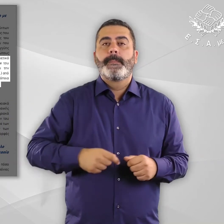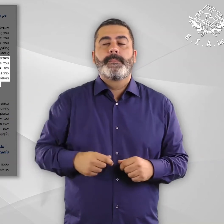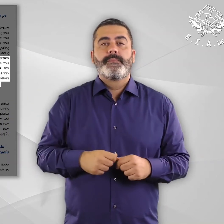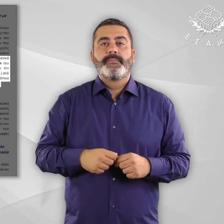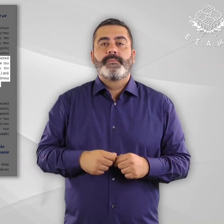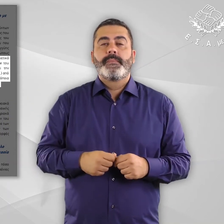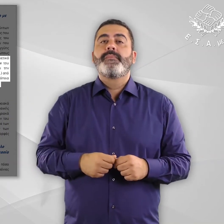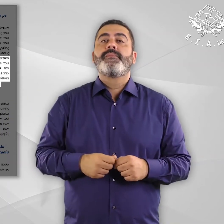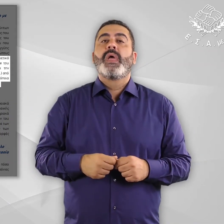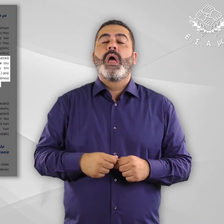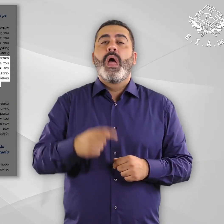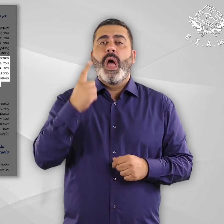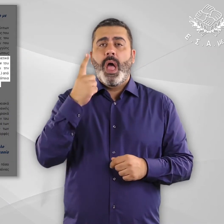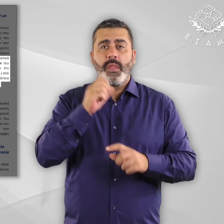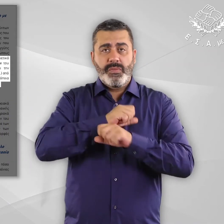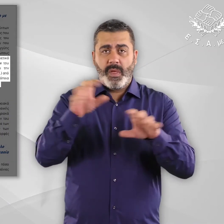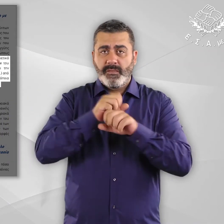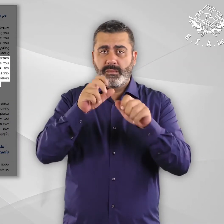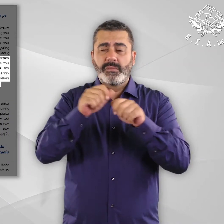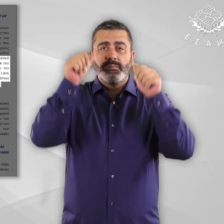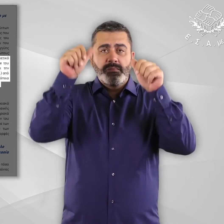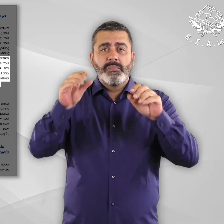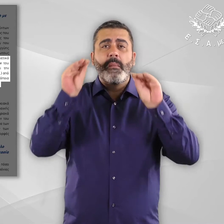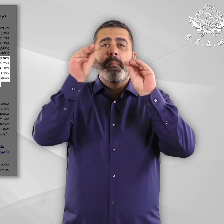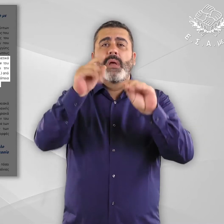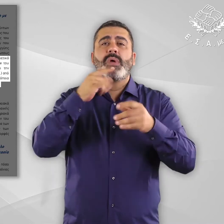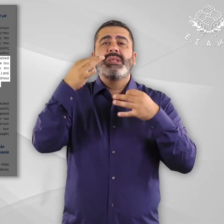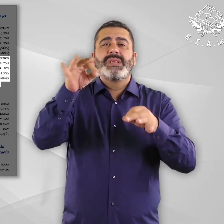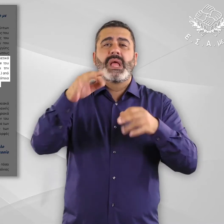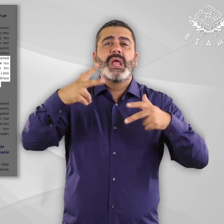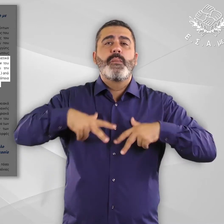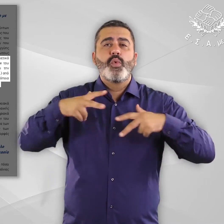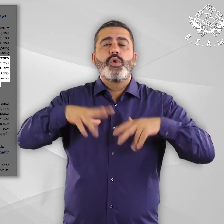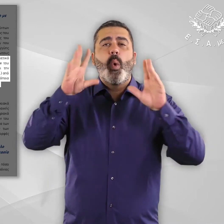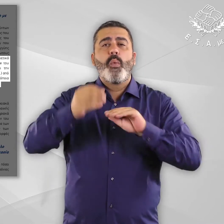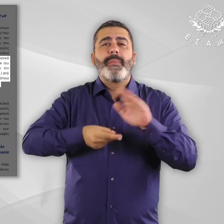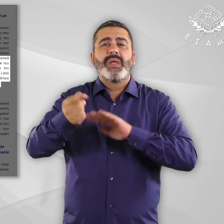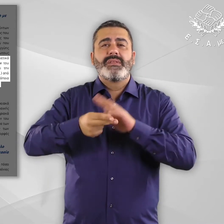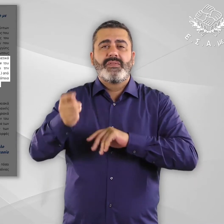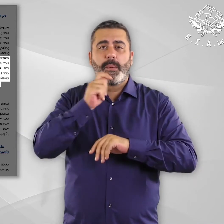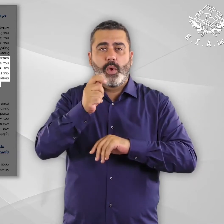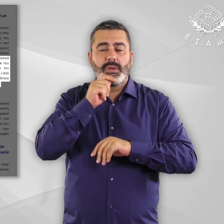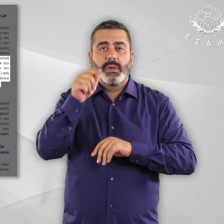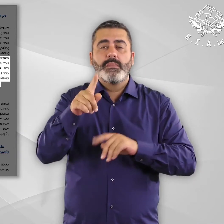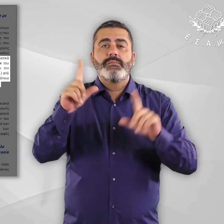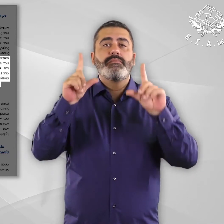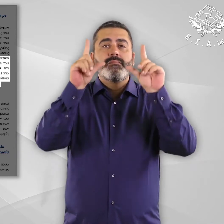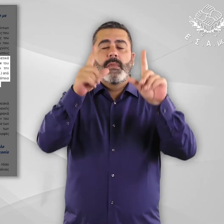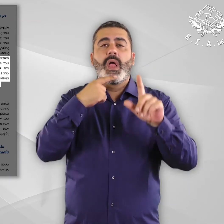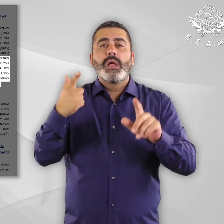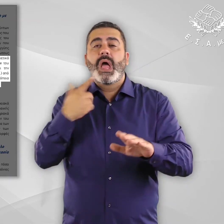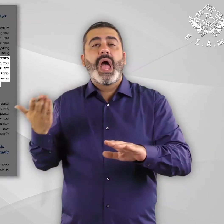επίσης χαρακτηριστικό ότι σε σχετικό όπτικο-ακουστικό υλικό που βρίσκεται αναρτημένο στο site του Υπουργείου Μεταναστευτικής